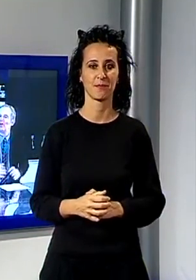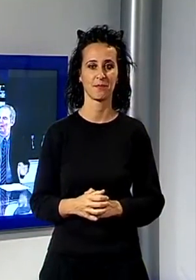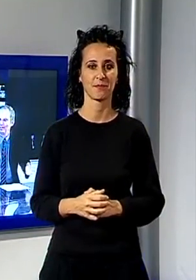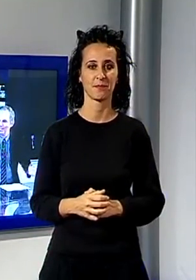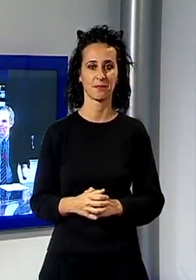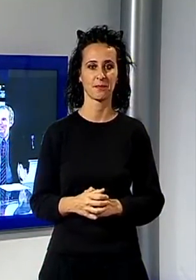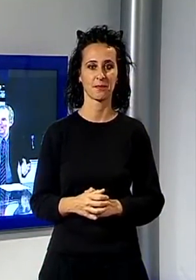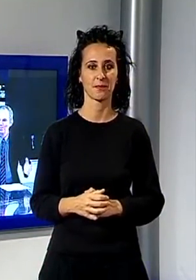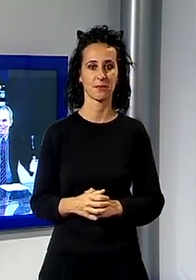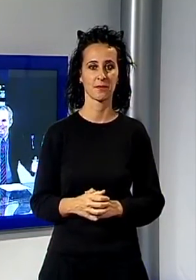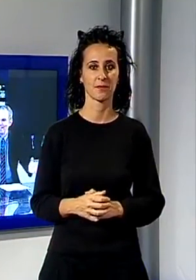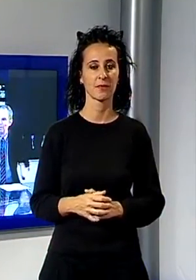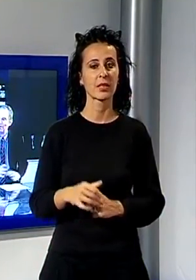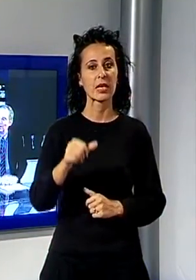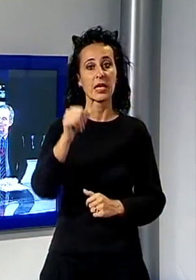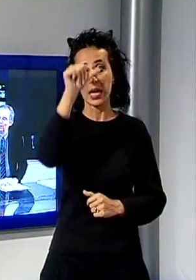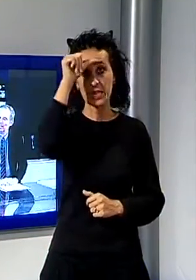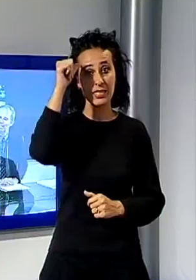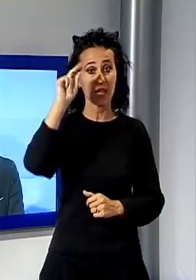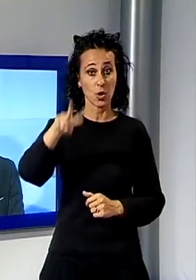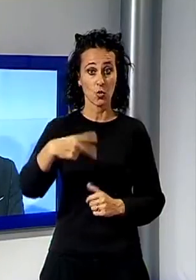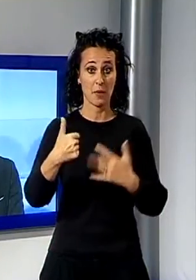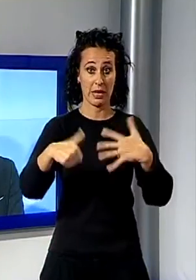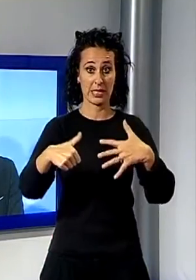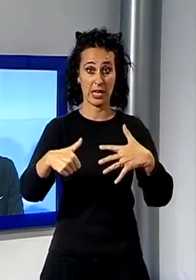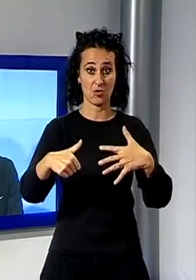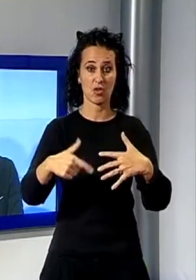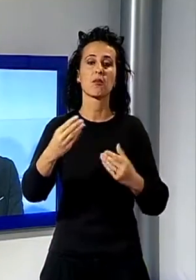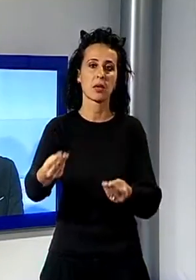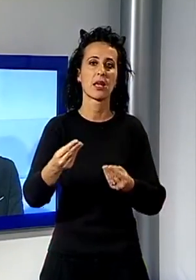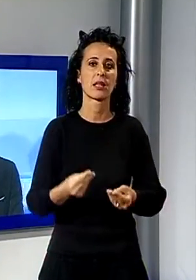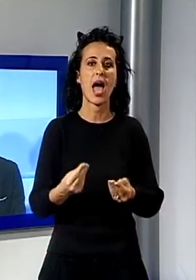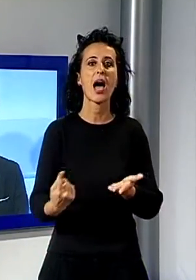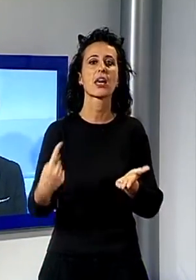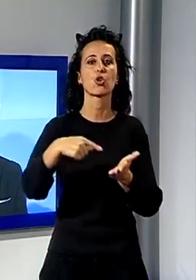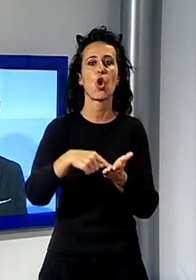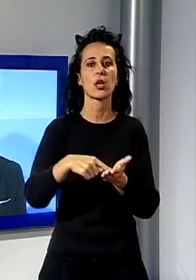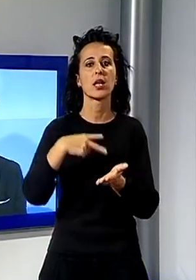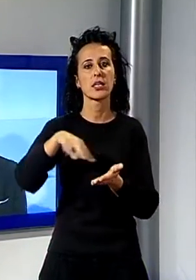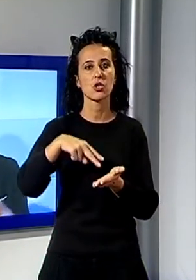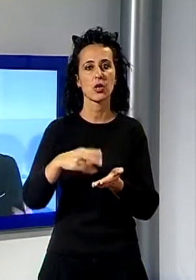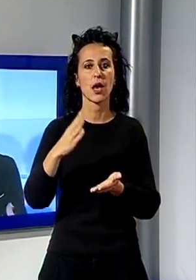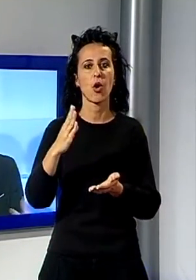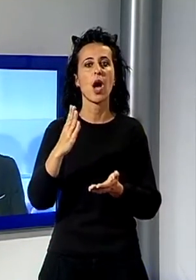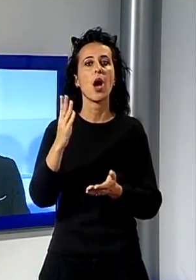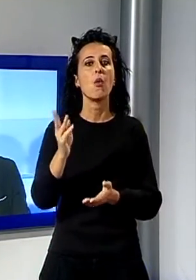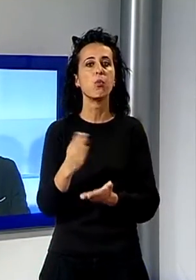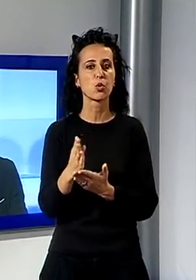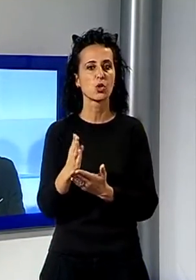L'estate 2016 sarà quella di ritorno di Bussola domani all'Ido di Camaiore. Lo ha annunciato il sindaco Alessandro